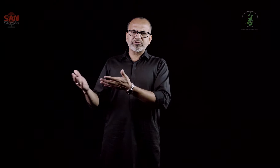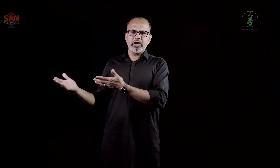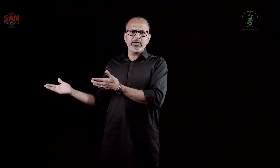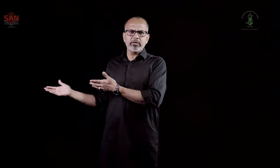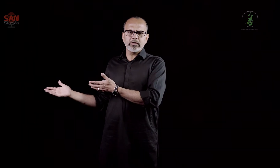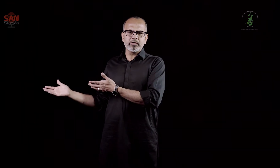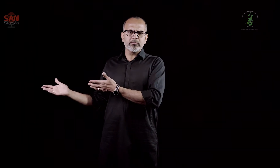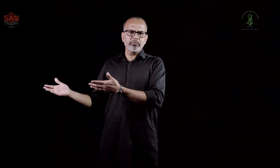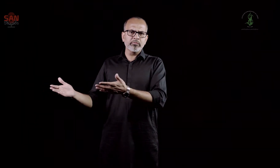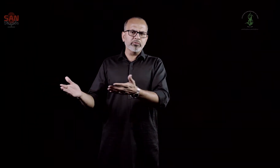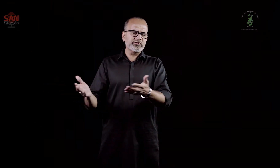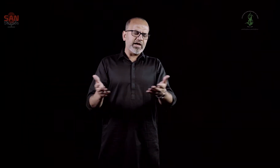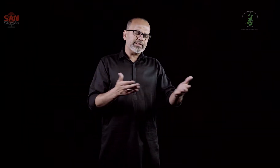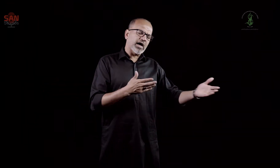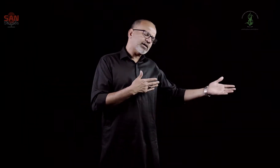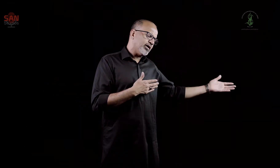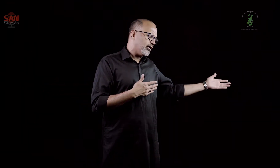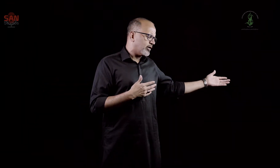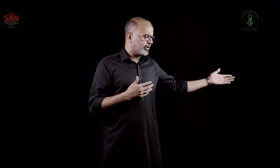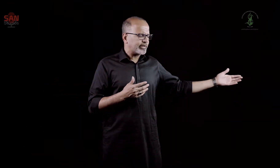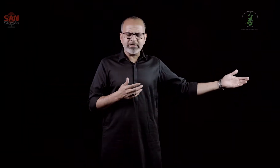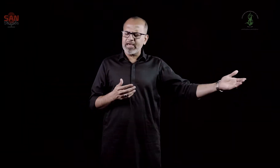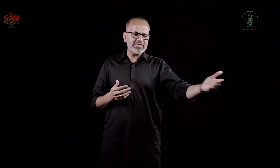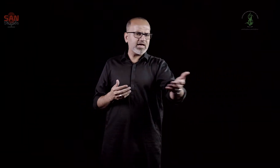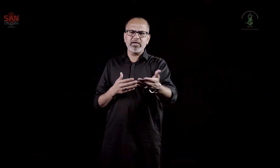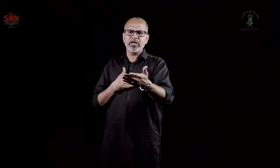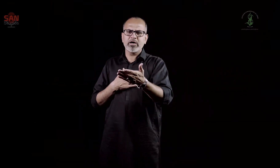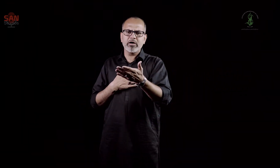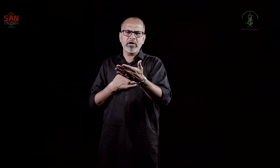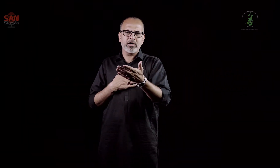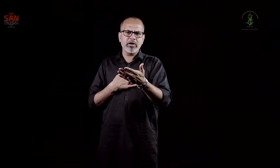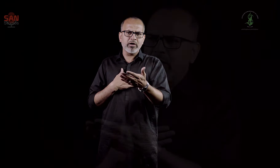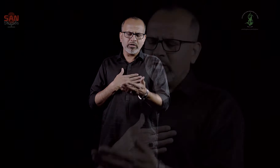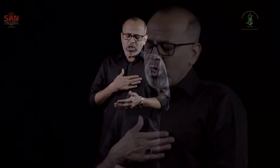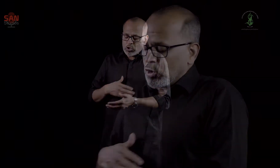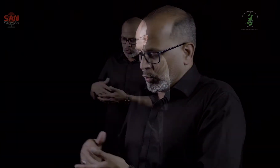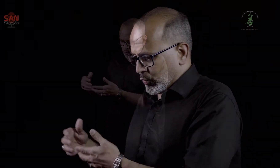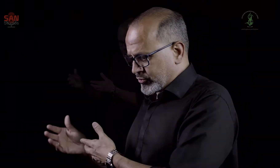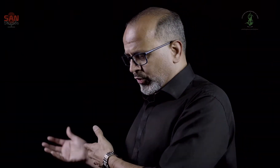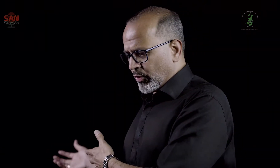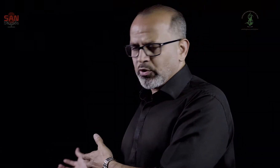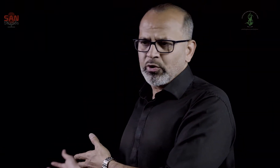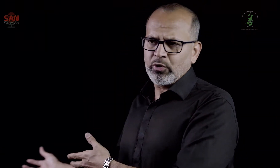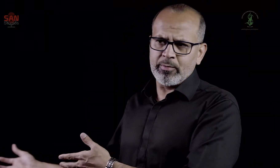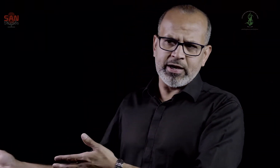شرم مجھے سکتی ہے زینب جوزوں میں